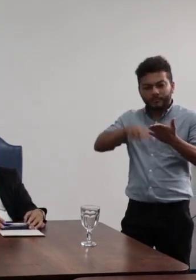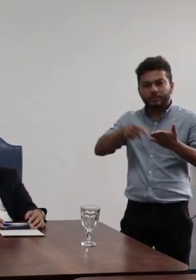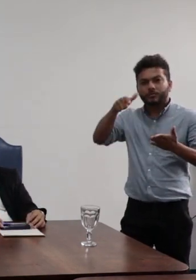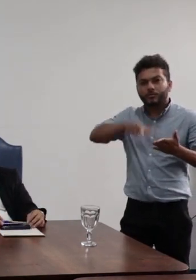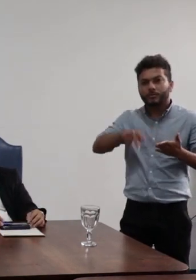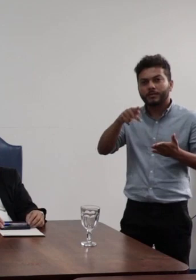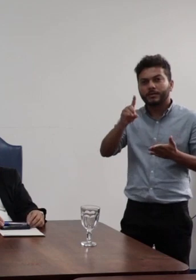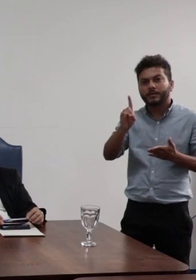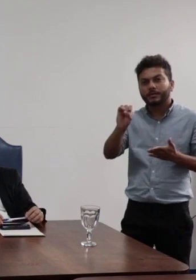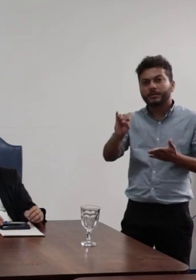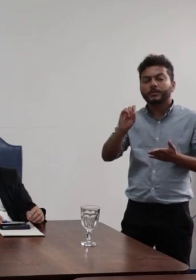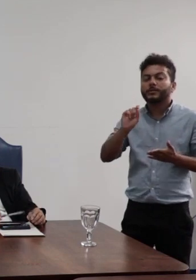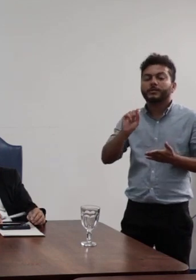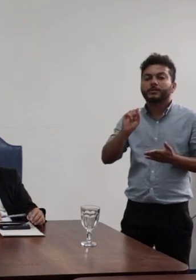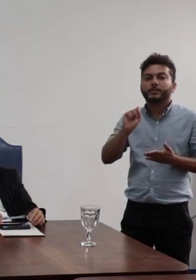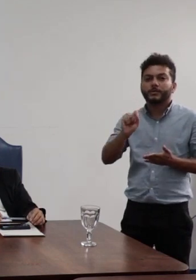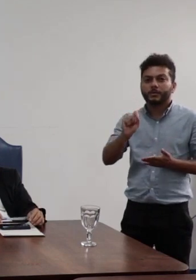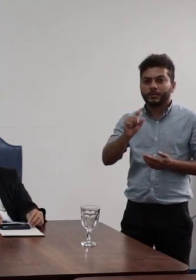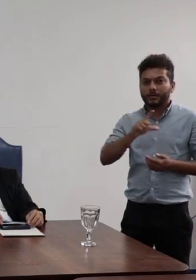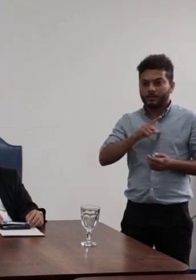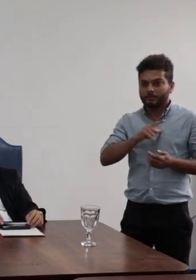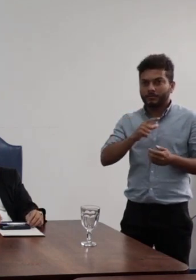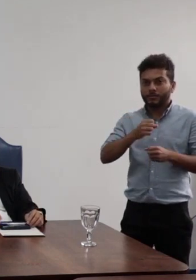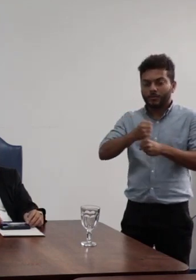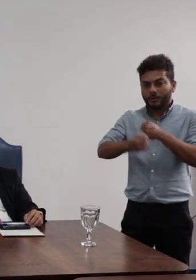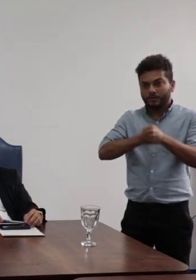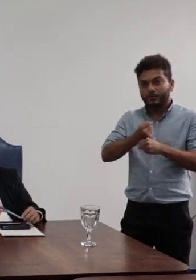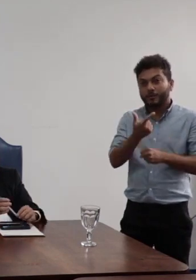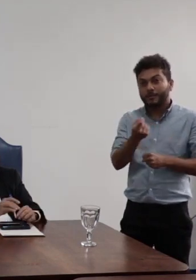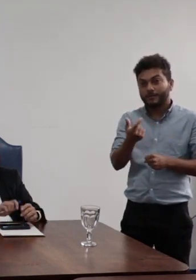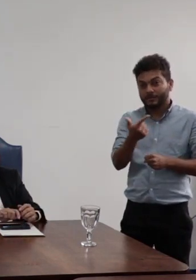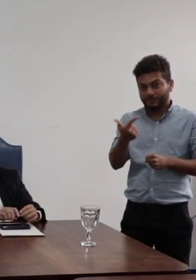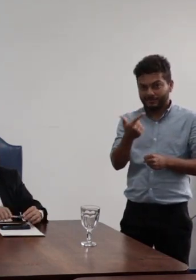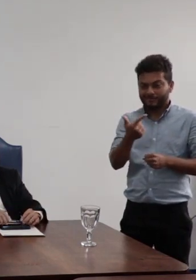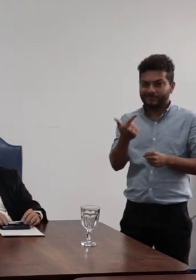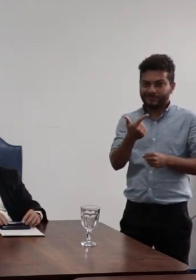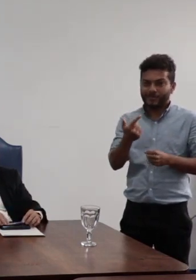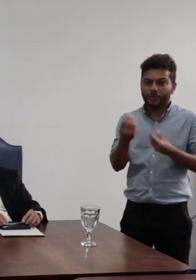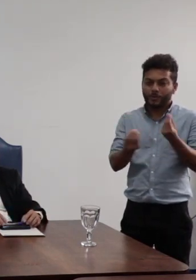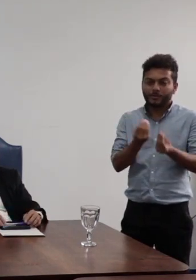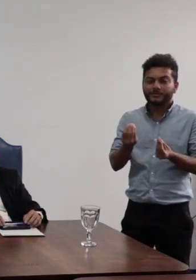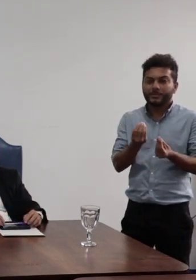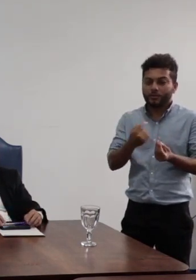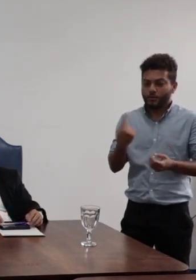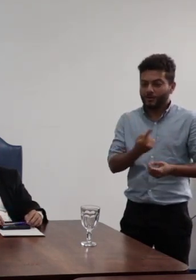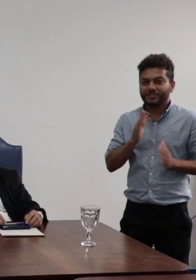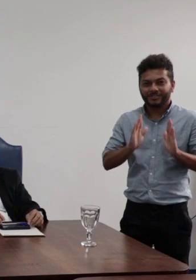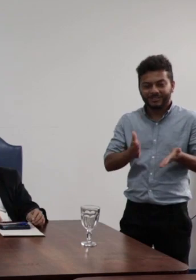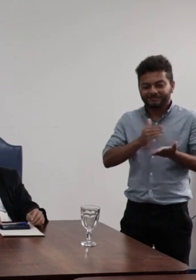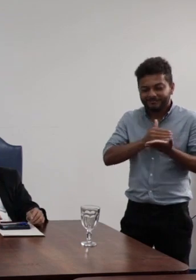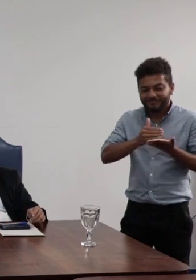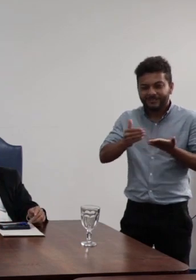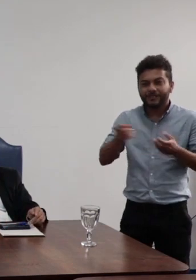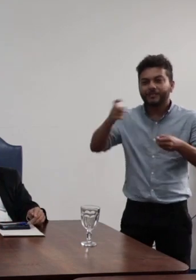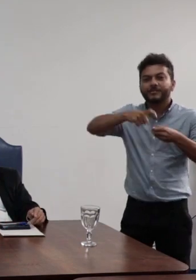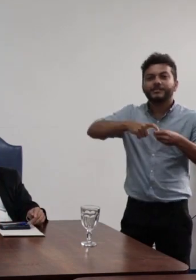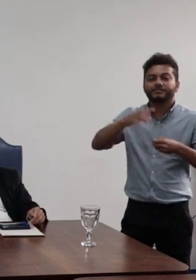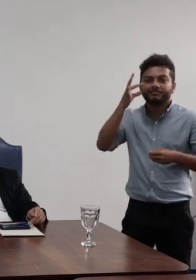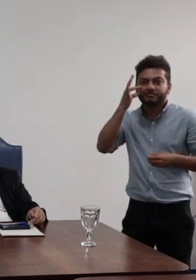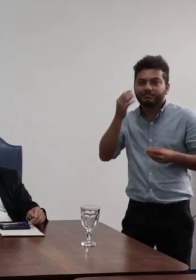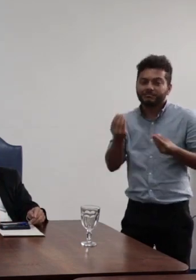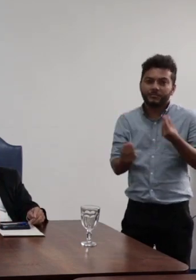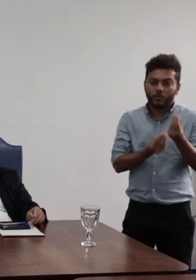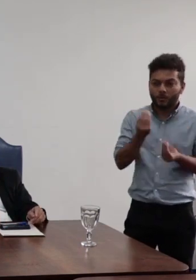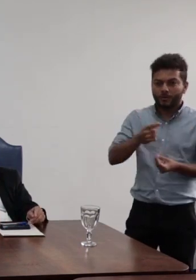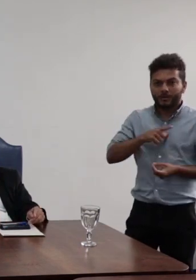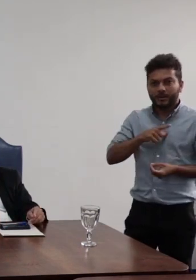no ano seguinte, 2022, ocasiando que já estávamos voltando à presencialidade e intensificamos o